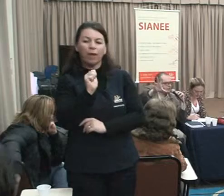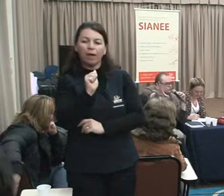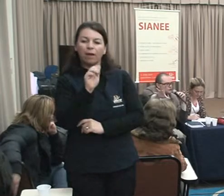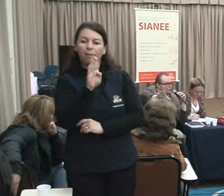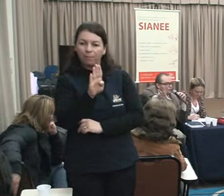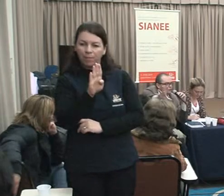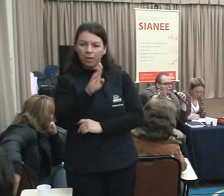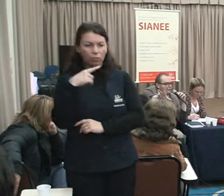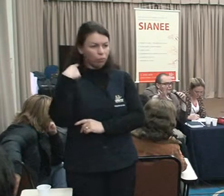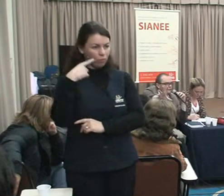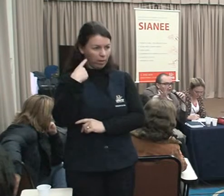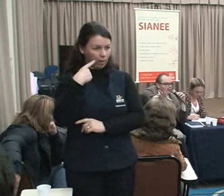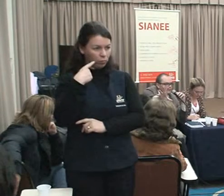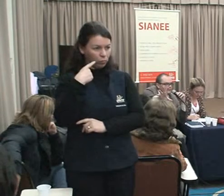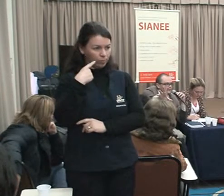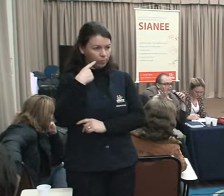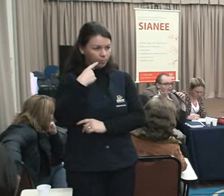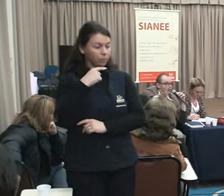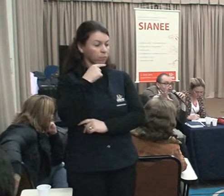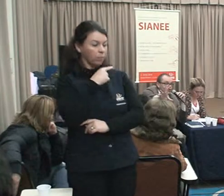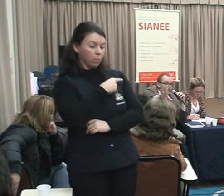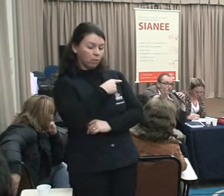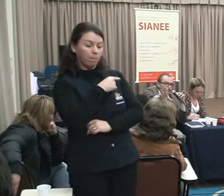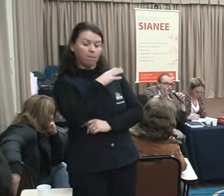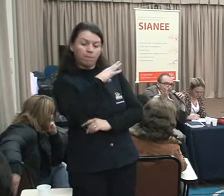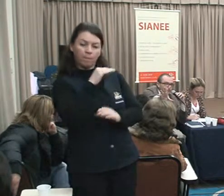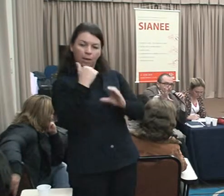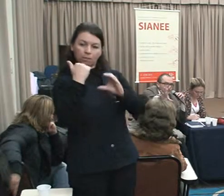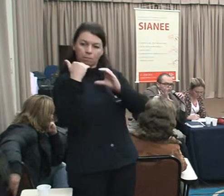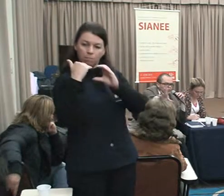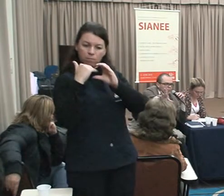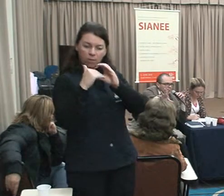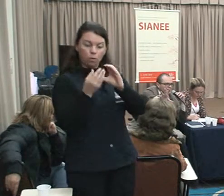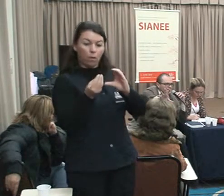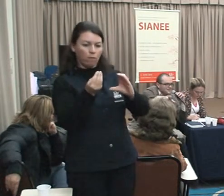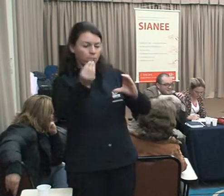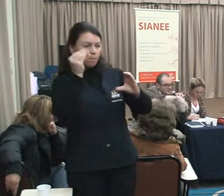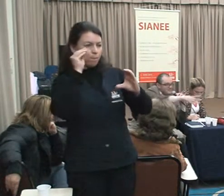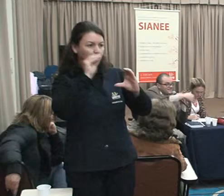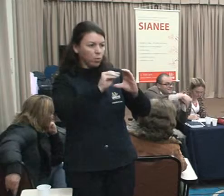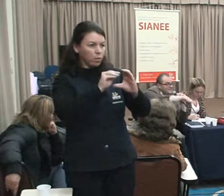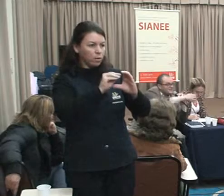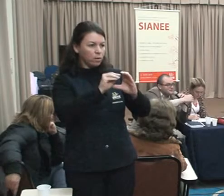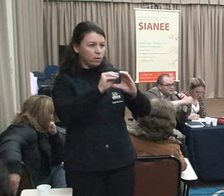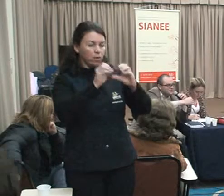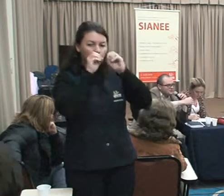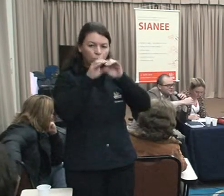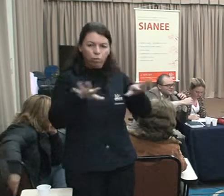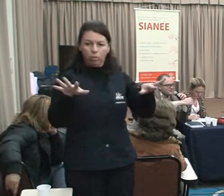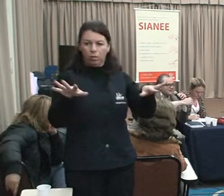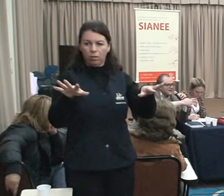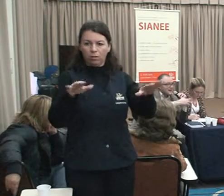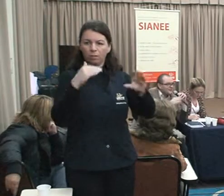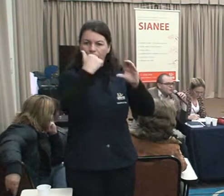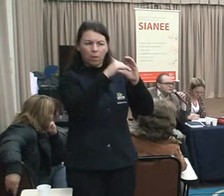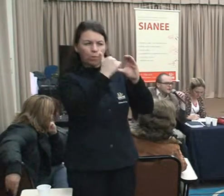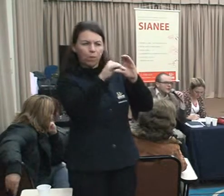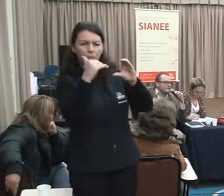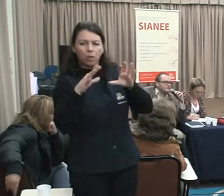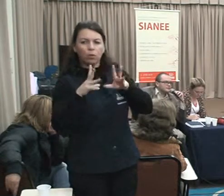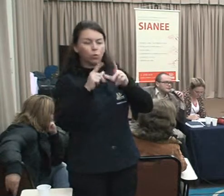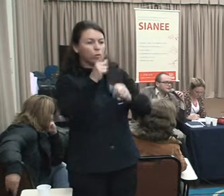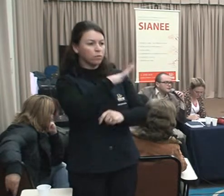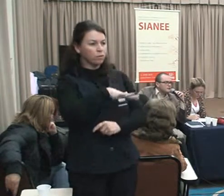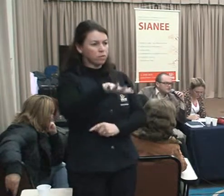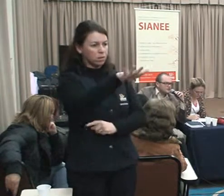disparamos para o e-mail do fórum. O e-mail do fórum, por sua vez, tem centenas de pessoas. Cada uma